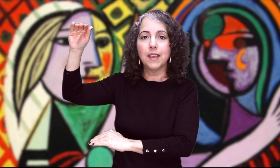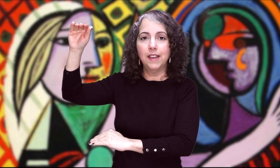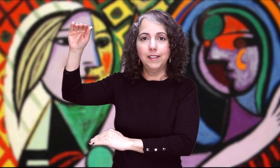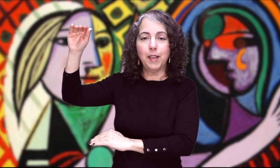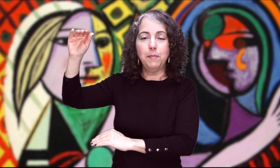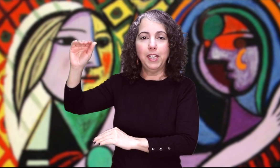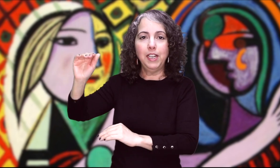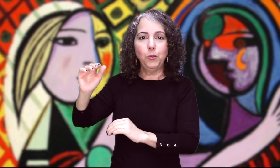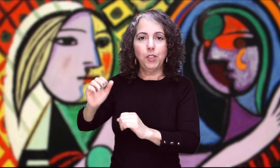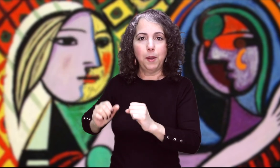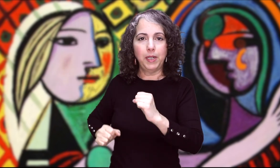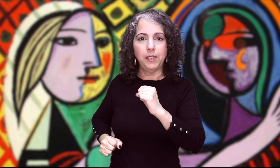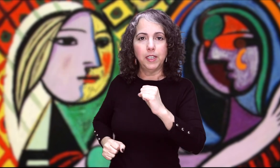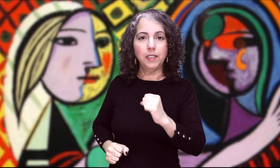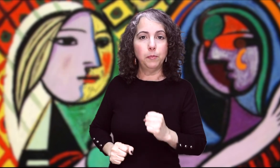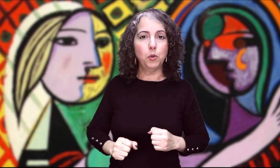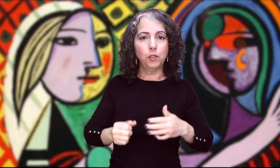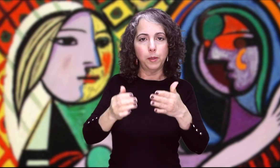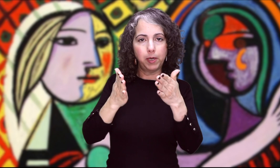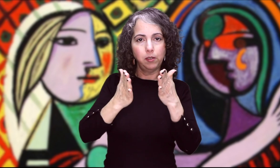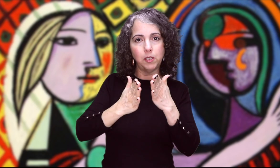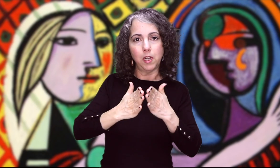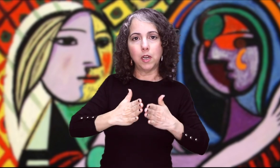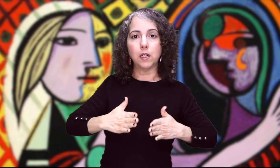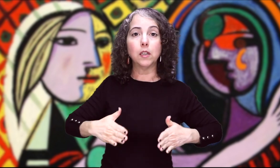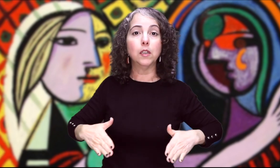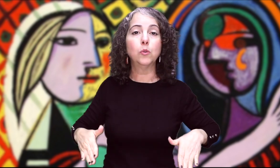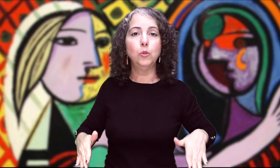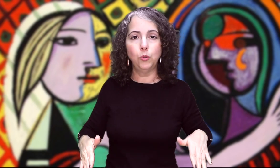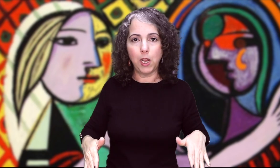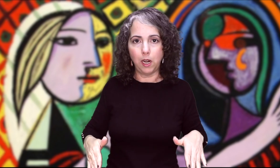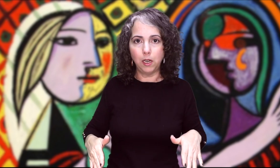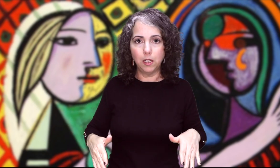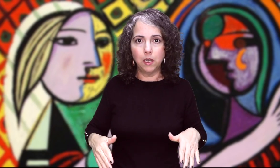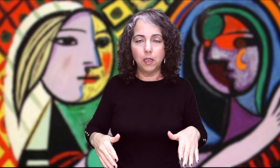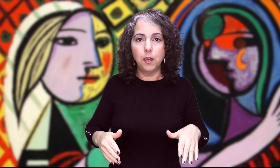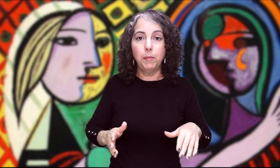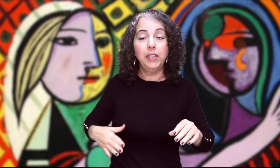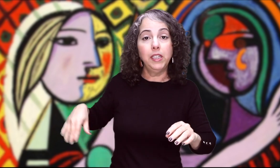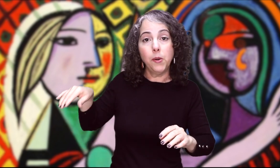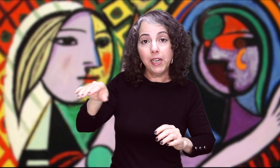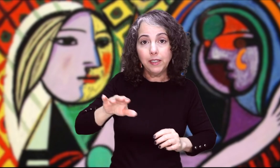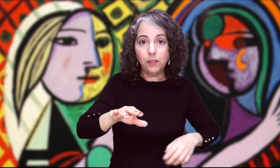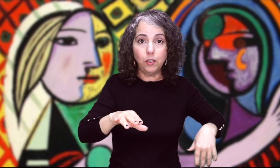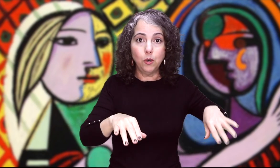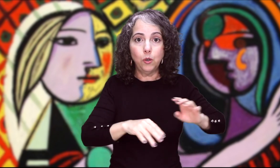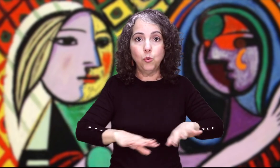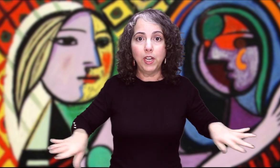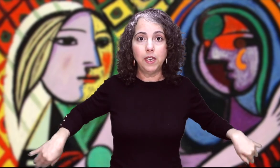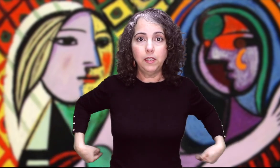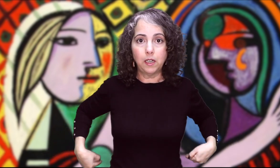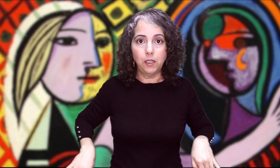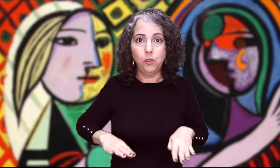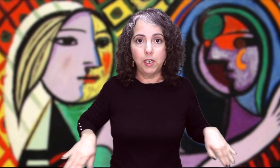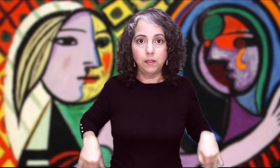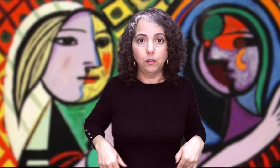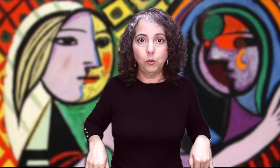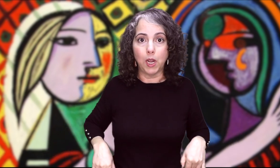También le gustaba practicar deporte para estar escultural Practicaba natación con una llanta alrededor de la cintura